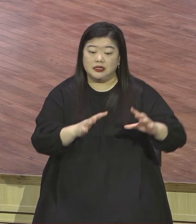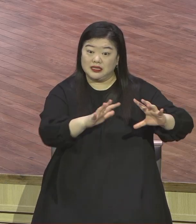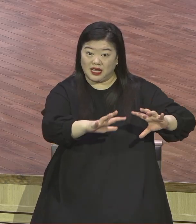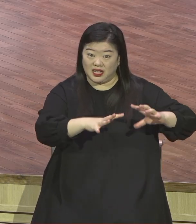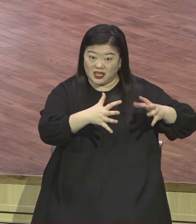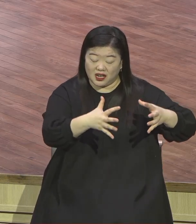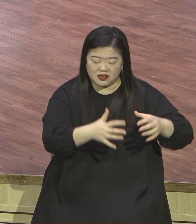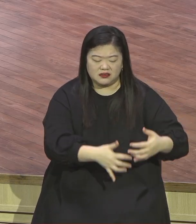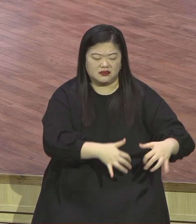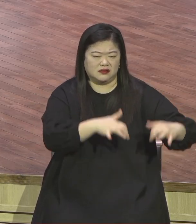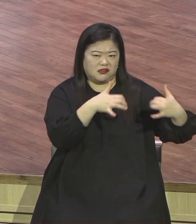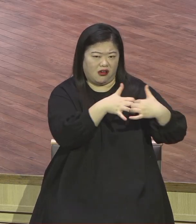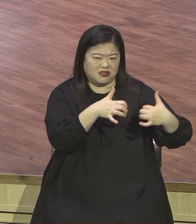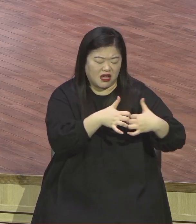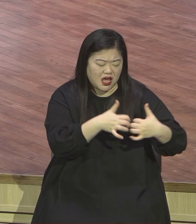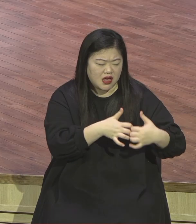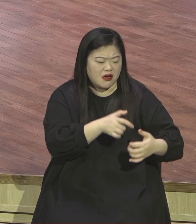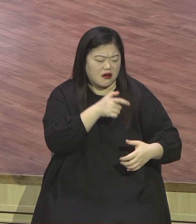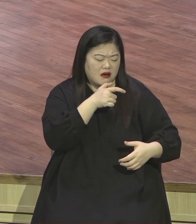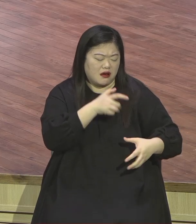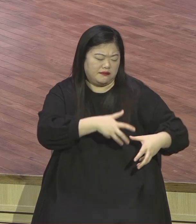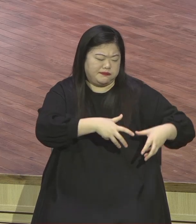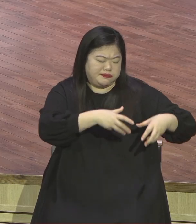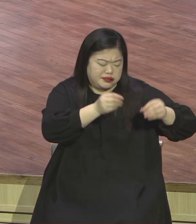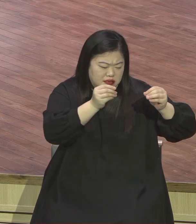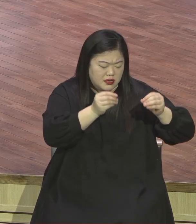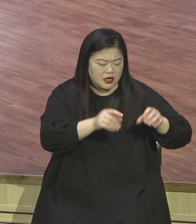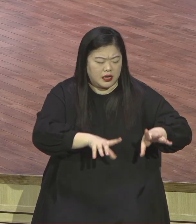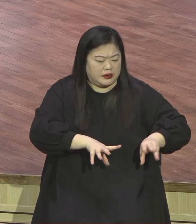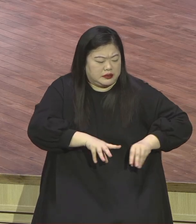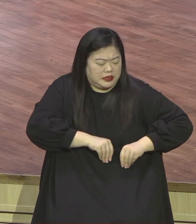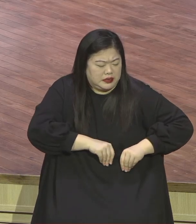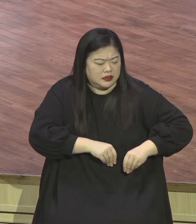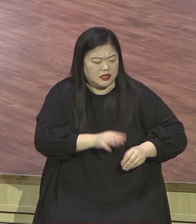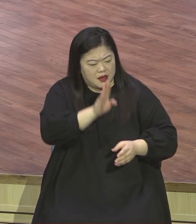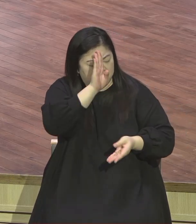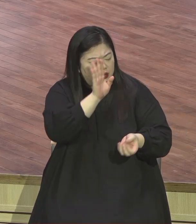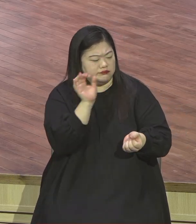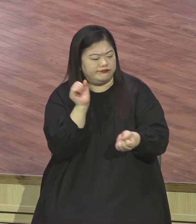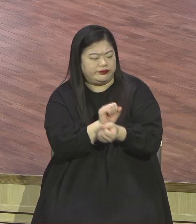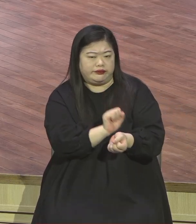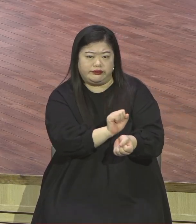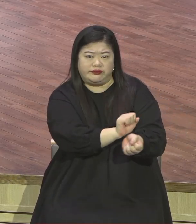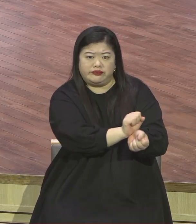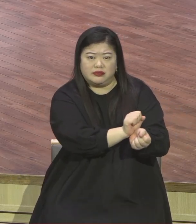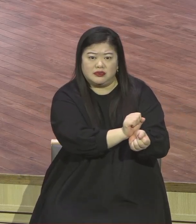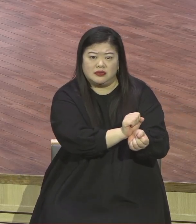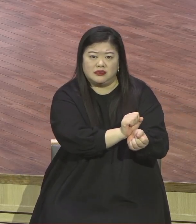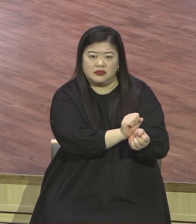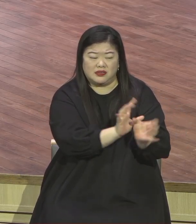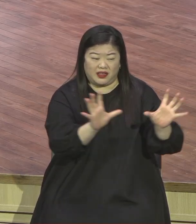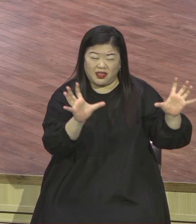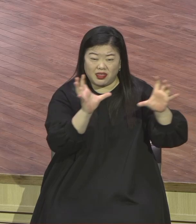기건, 전년병 이런 많은 것이 있지만 이것이 사라지지 않습니다 전능하시고